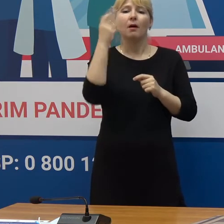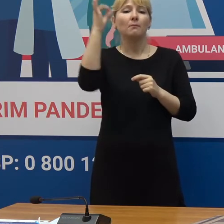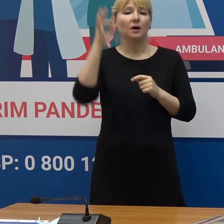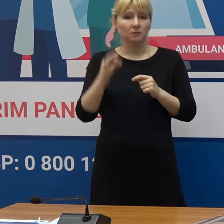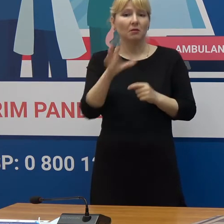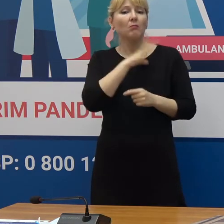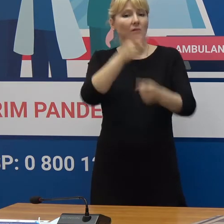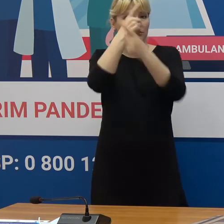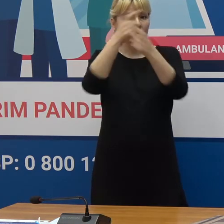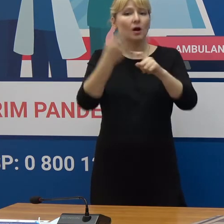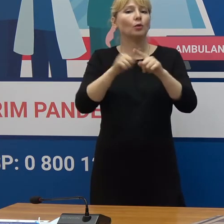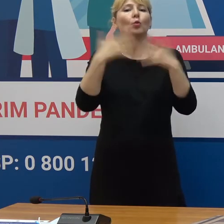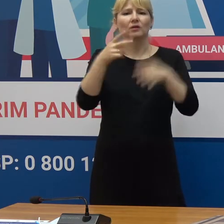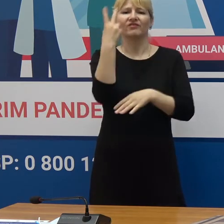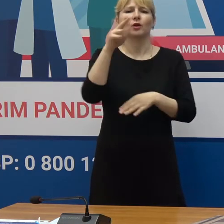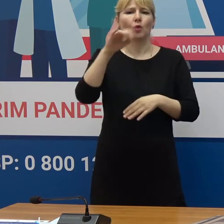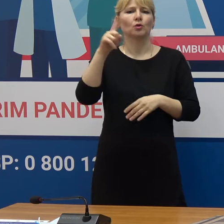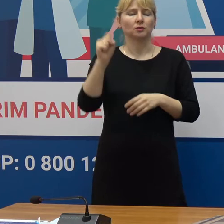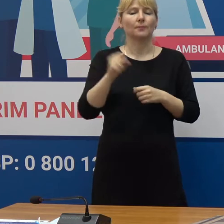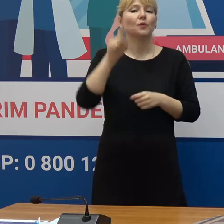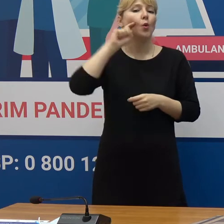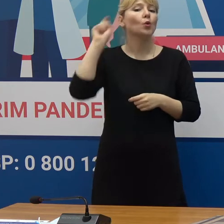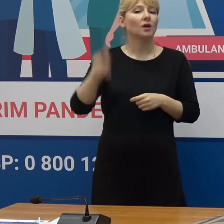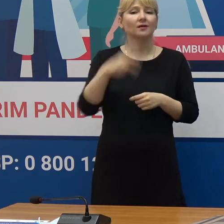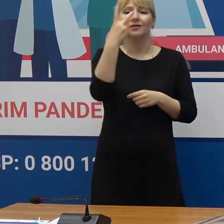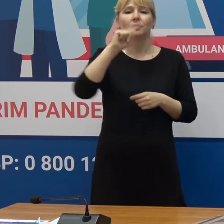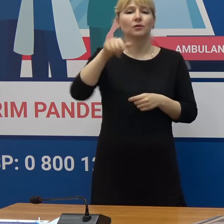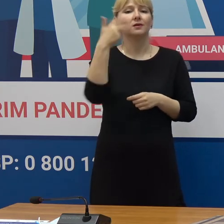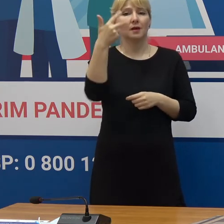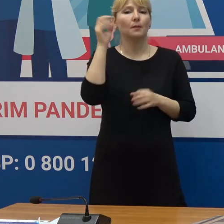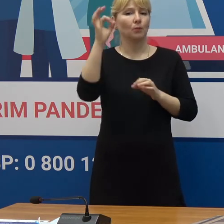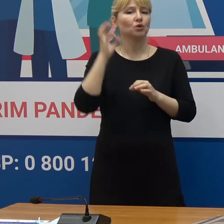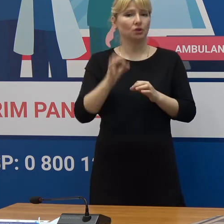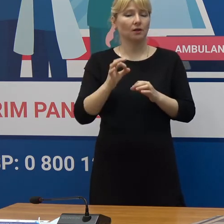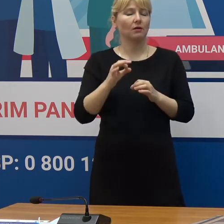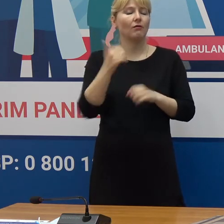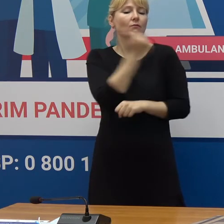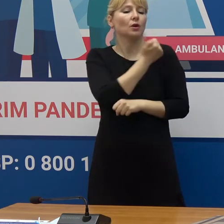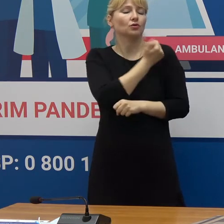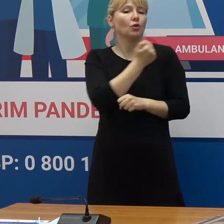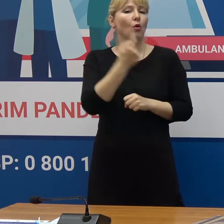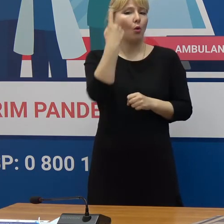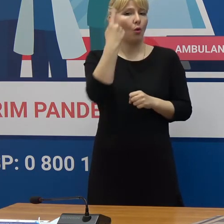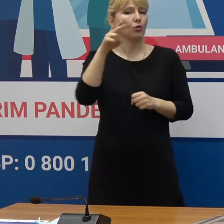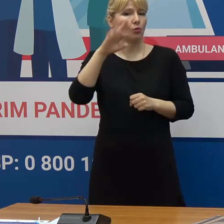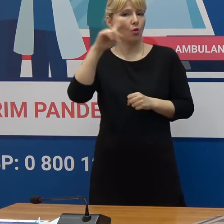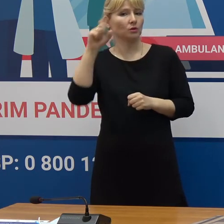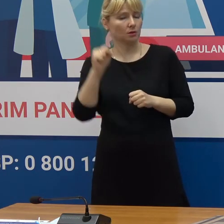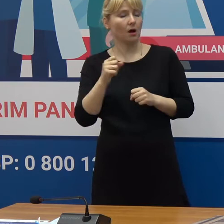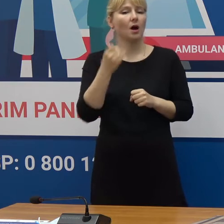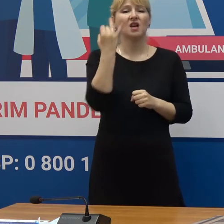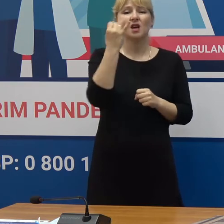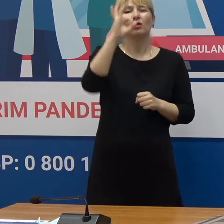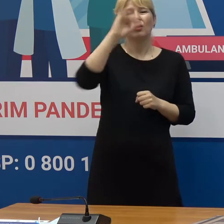a fost anunțat deja Ucraina 2,3% rata vaccinării cu cel puțin o doză și